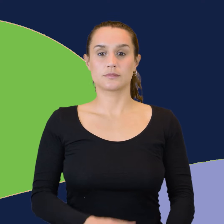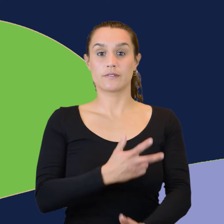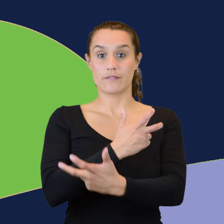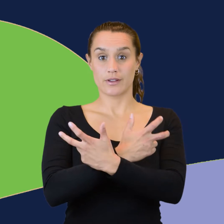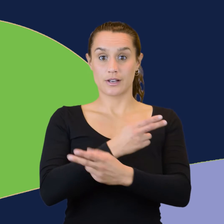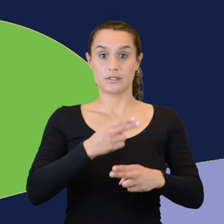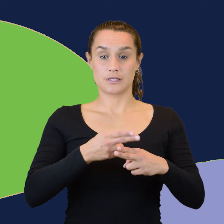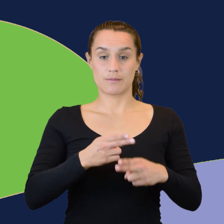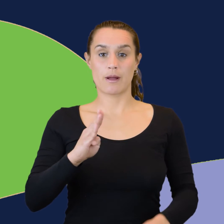Polonio 210